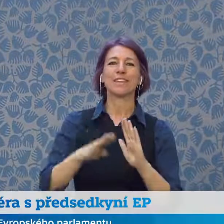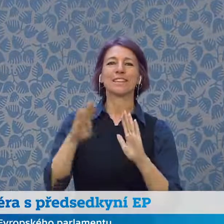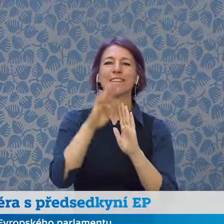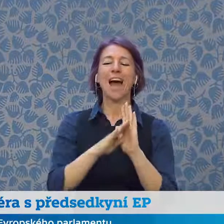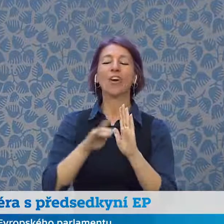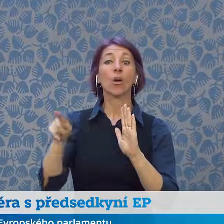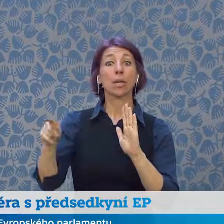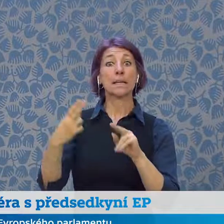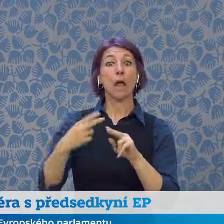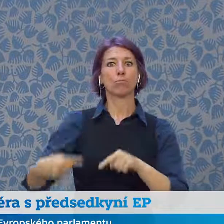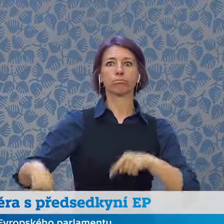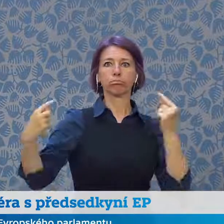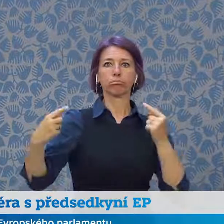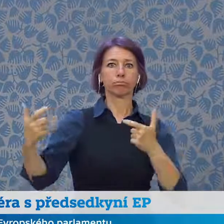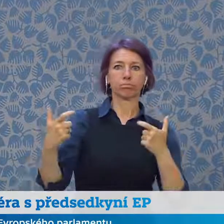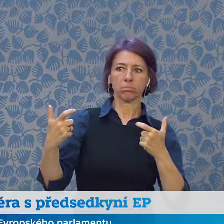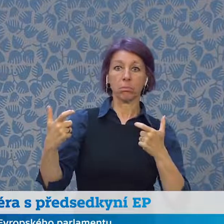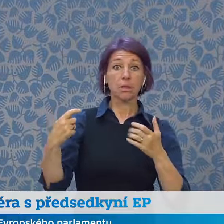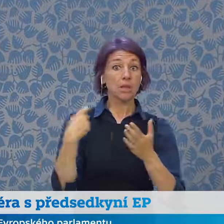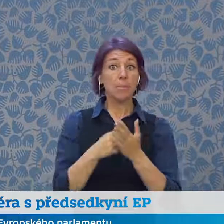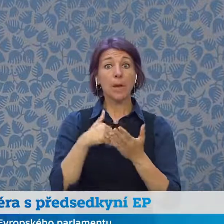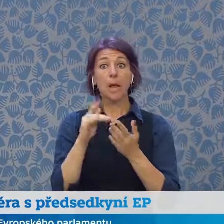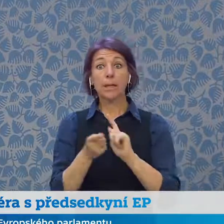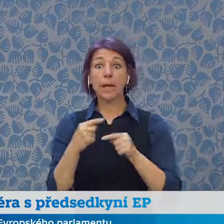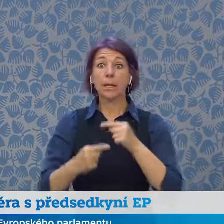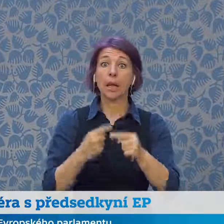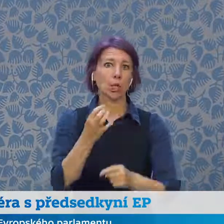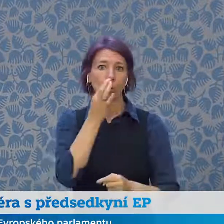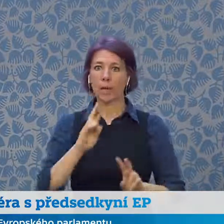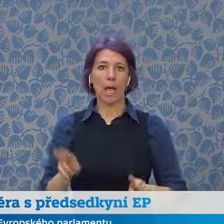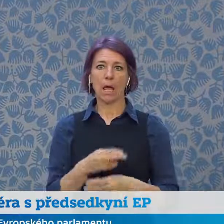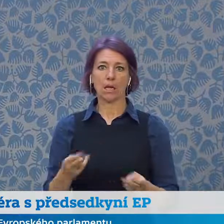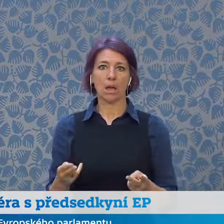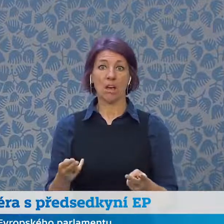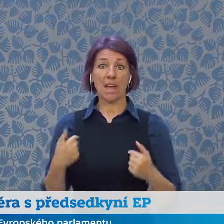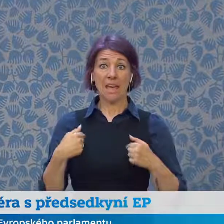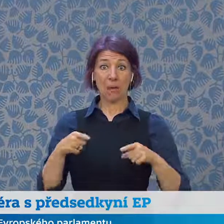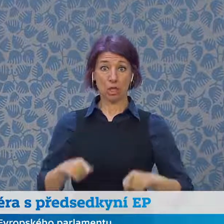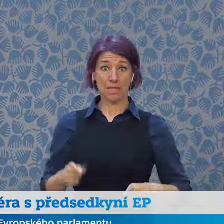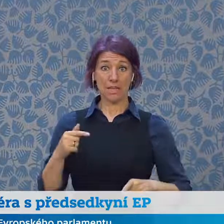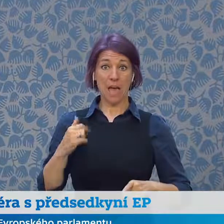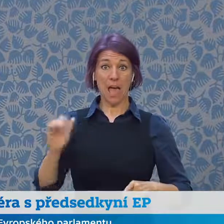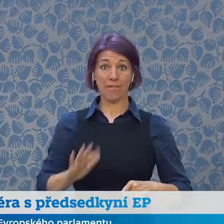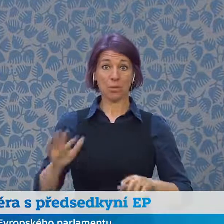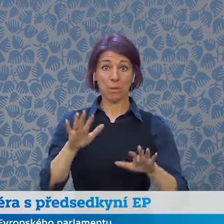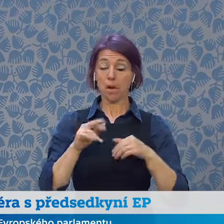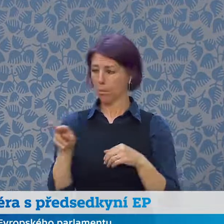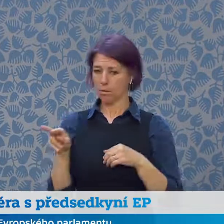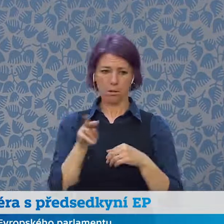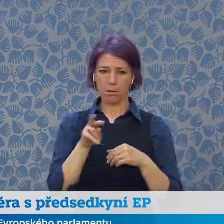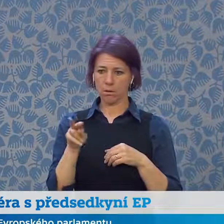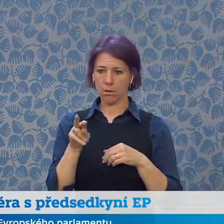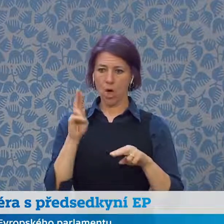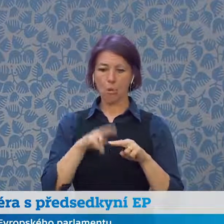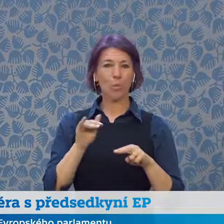zvolenou poslankyně Evropského parlamentu a nyní předsedkyně Evropského parlamentu, to je něco, co já jenom velmi obtížně vysvětluji svým